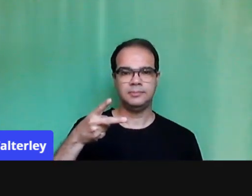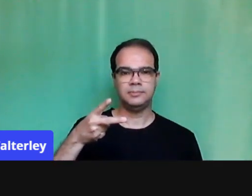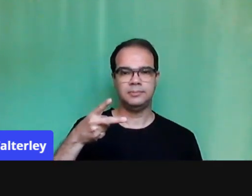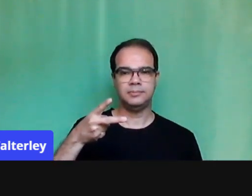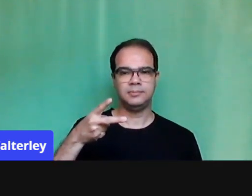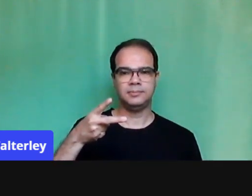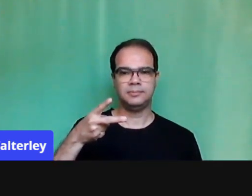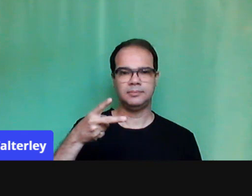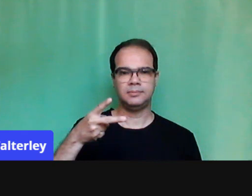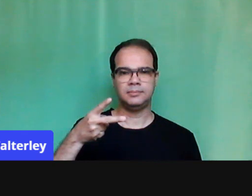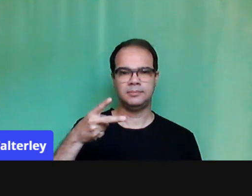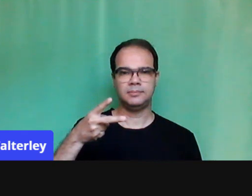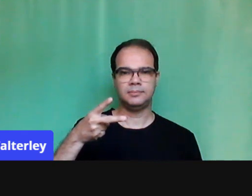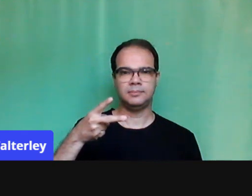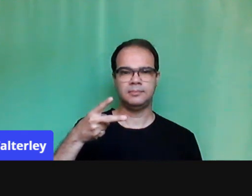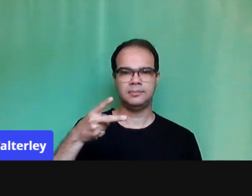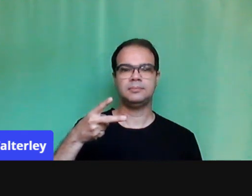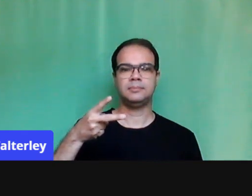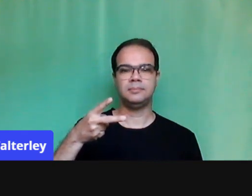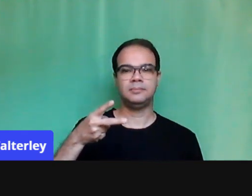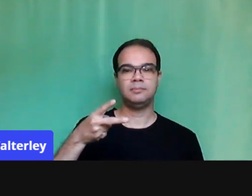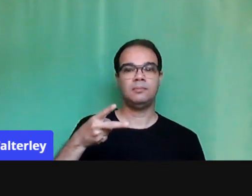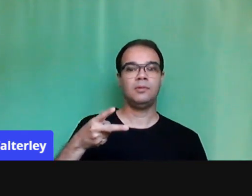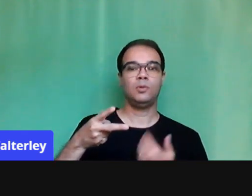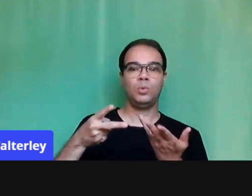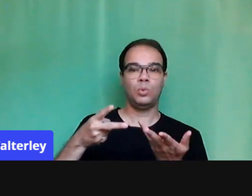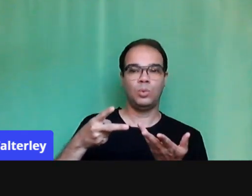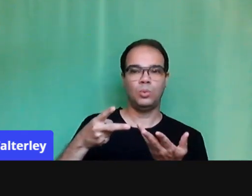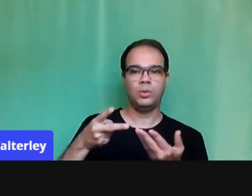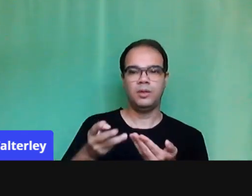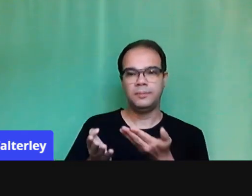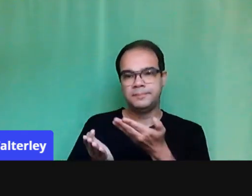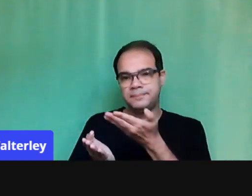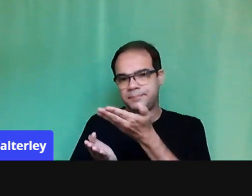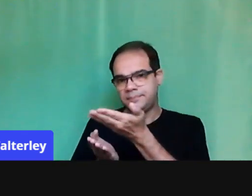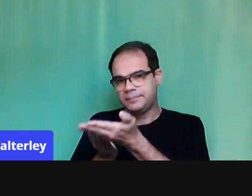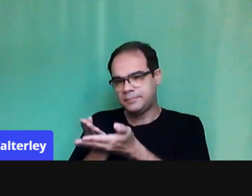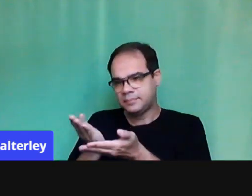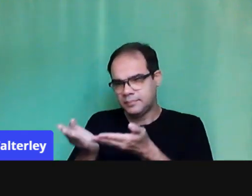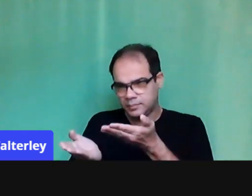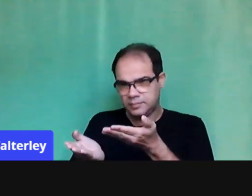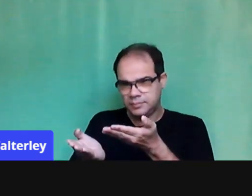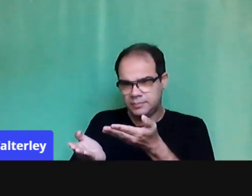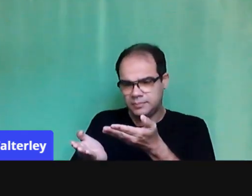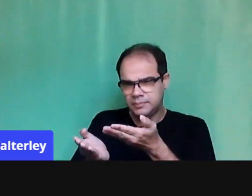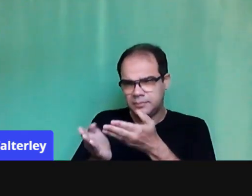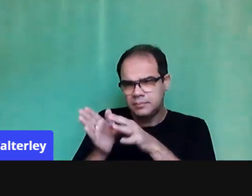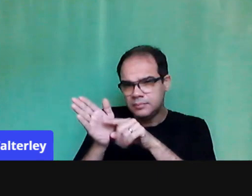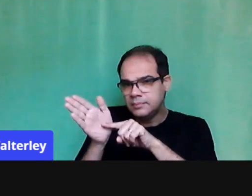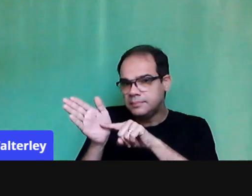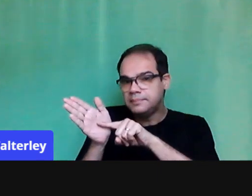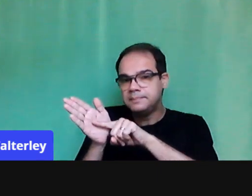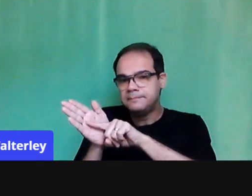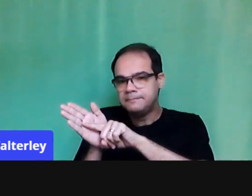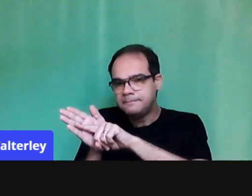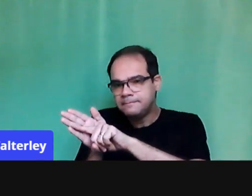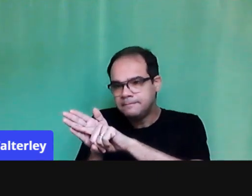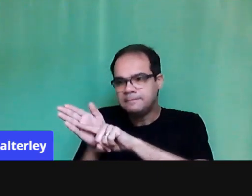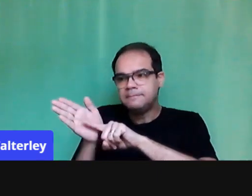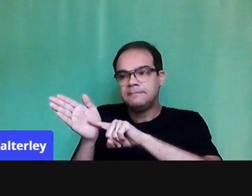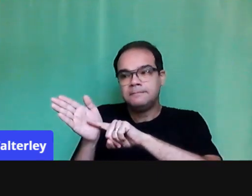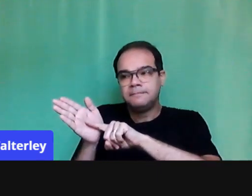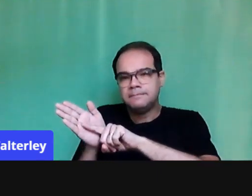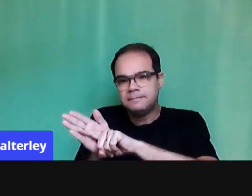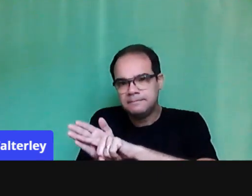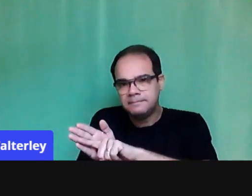seria um cenário pautado pela prática dialógica, né? De um cenário investigativo, onde um conhecimento ele está sendo,